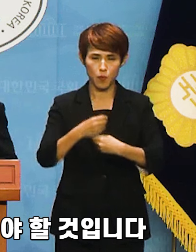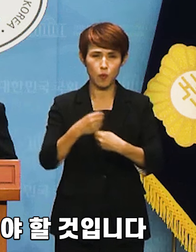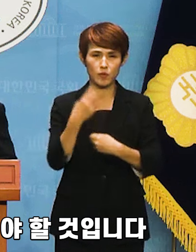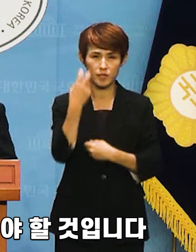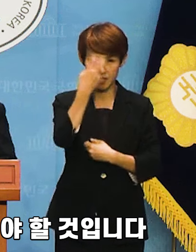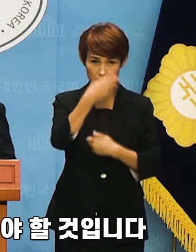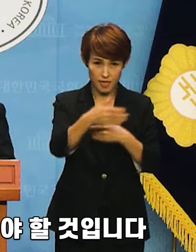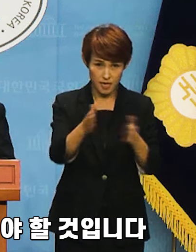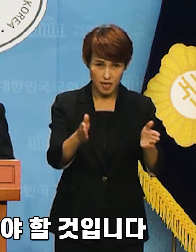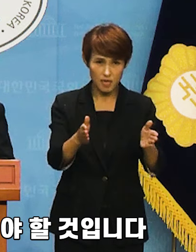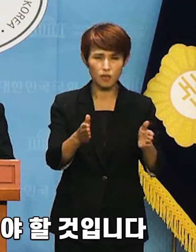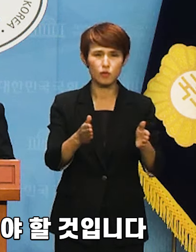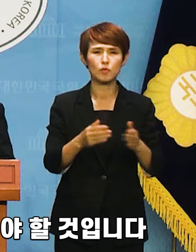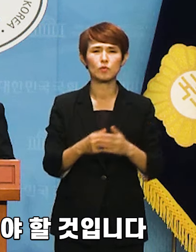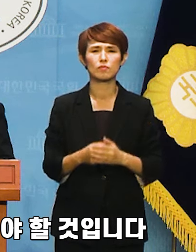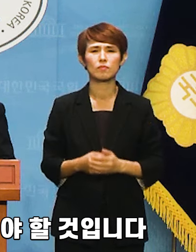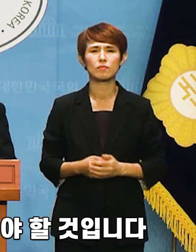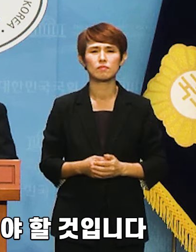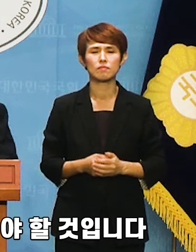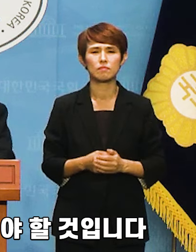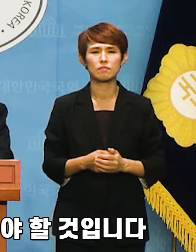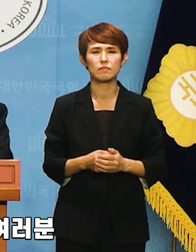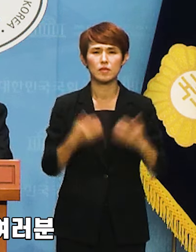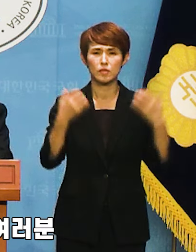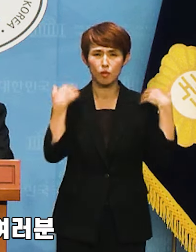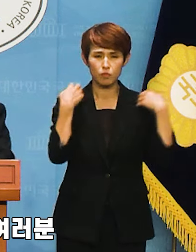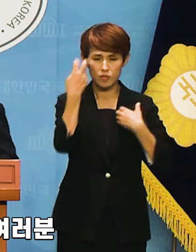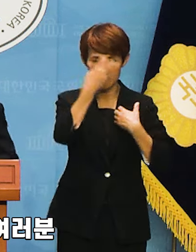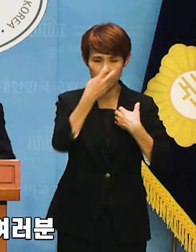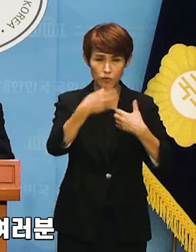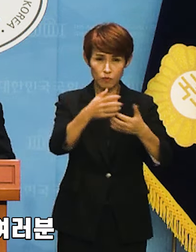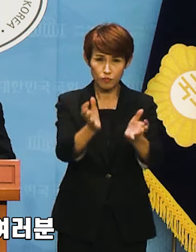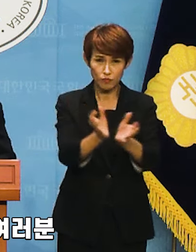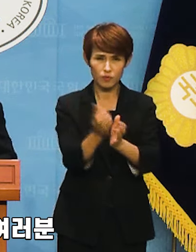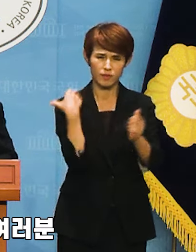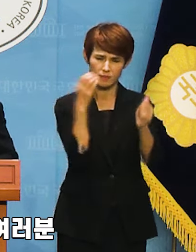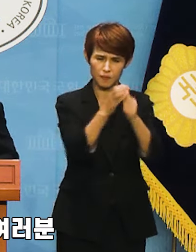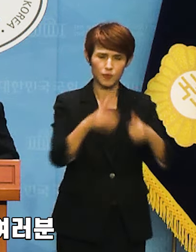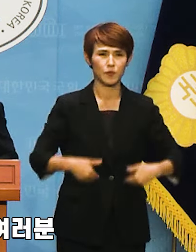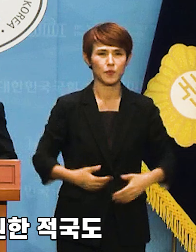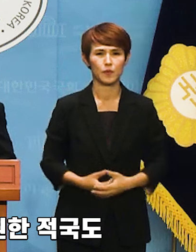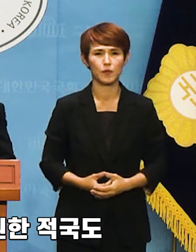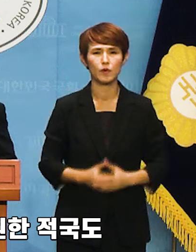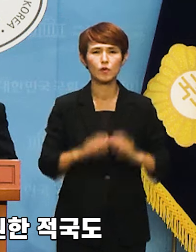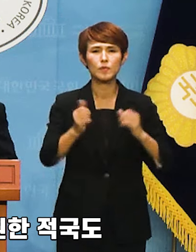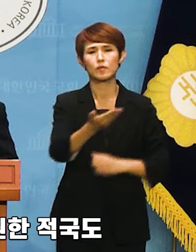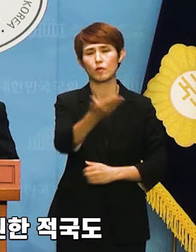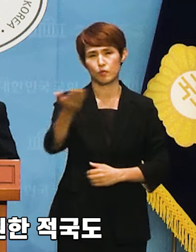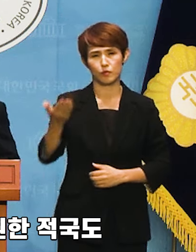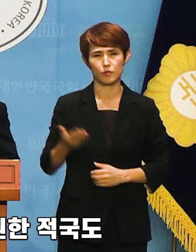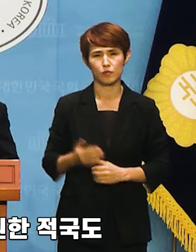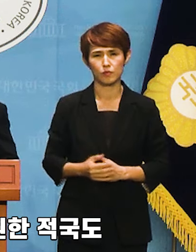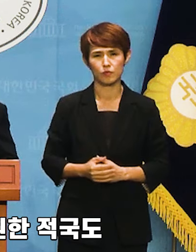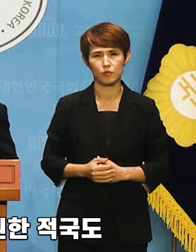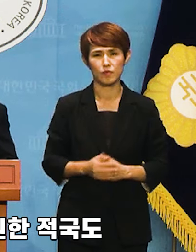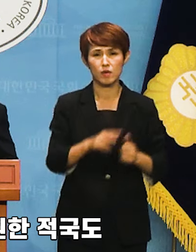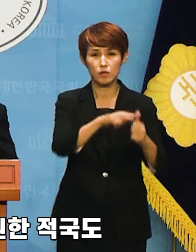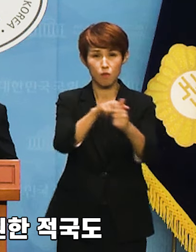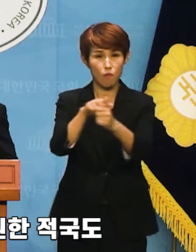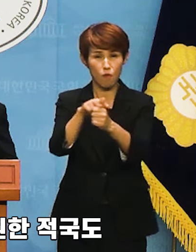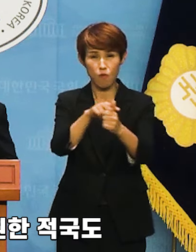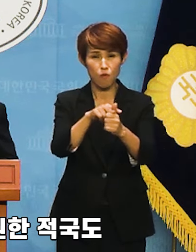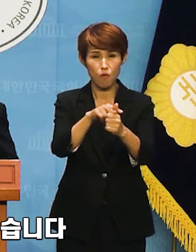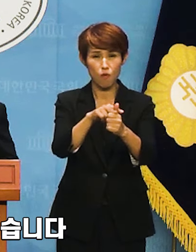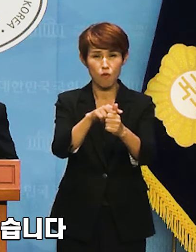이 문제에 대해 책임을 져야 할 것입니다. 존경하는 국민 여러분 정부의 세계에는 영원한